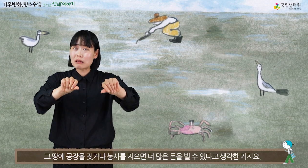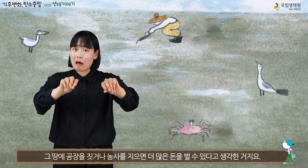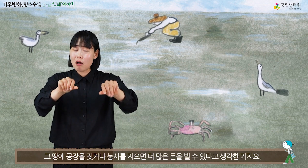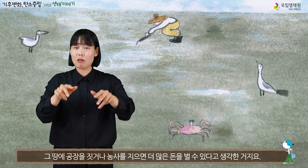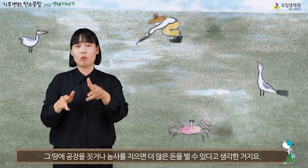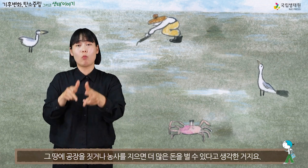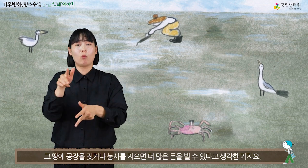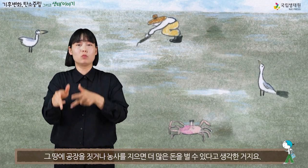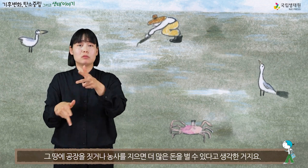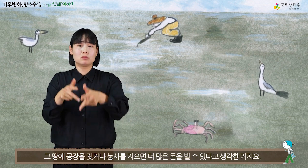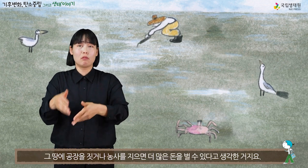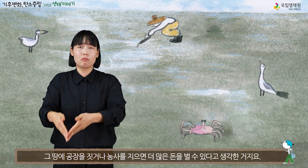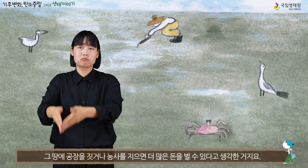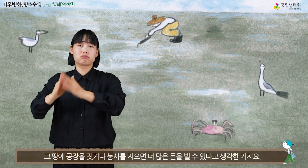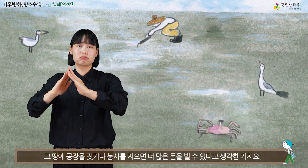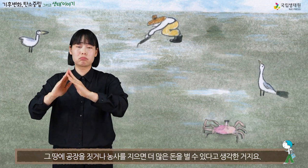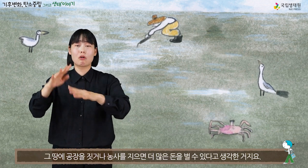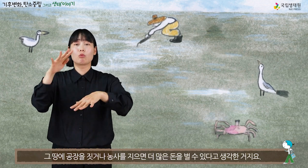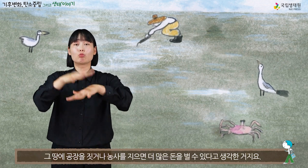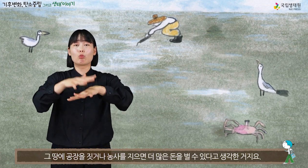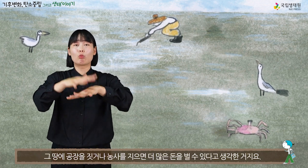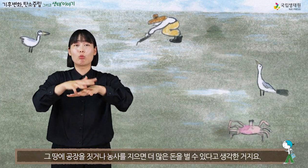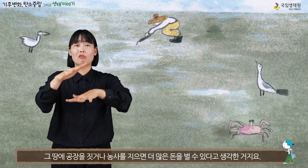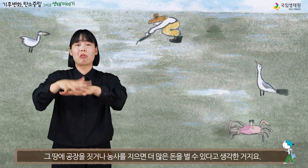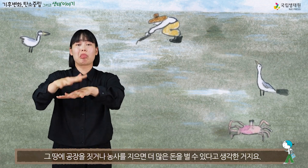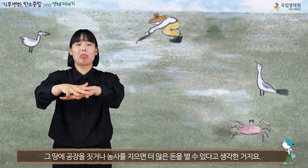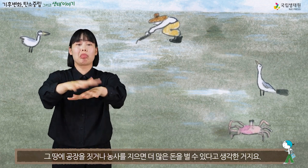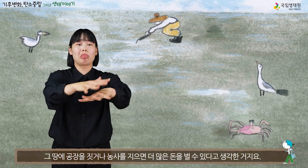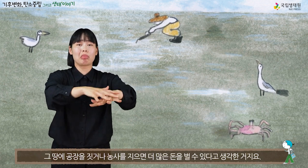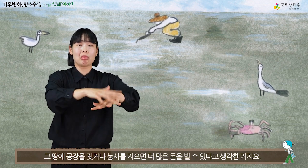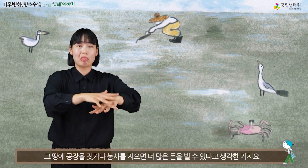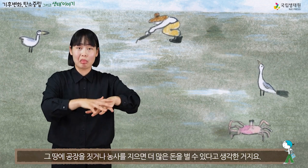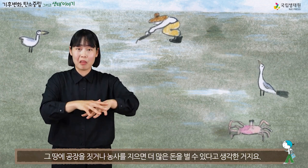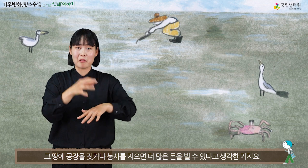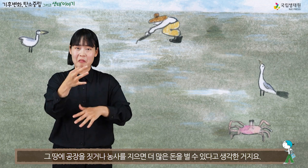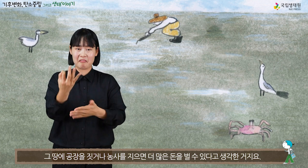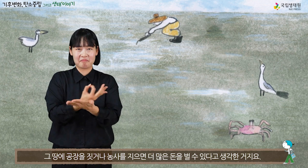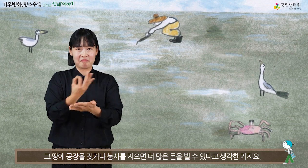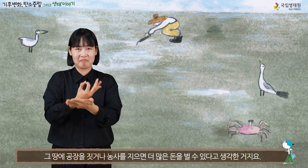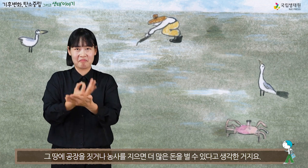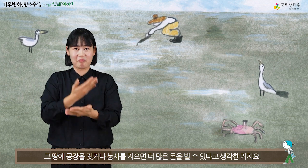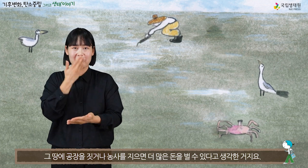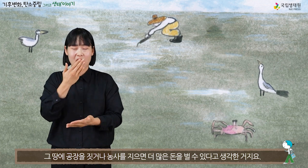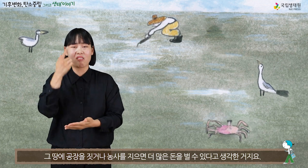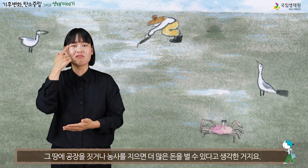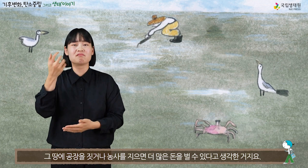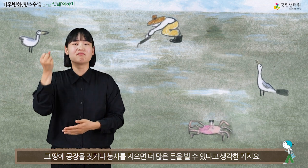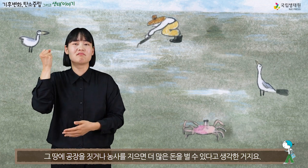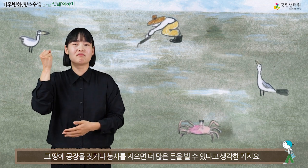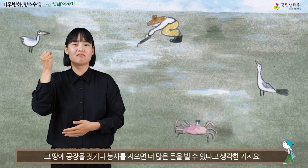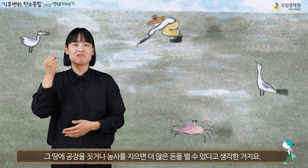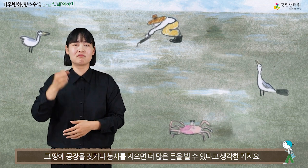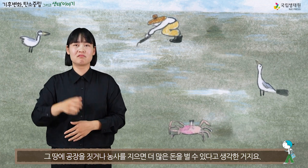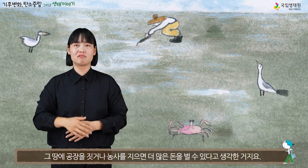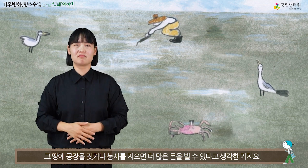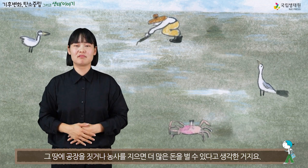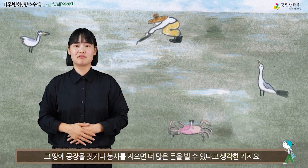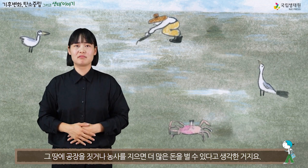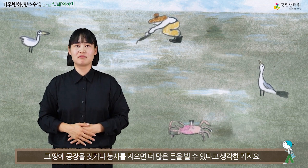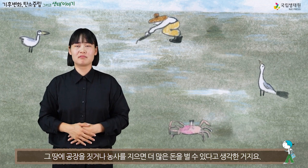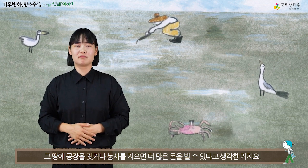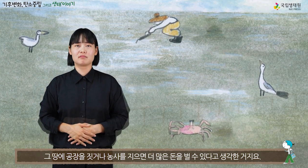그 땅에 공장을 짓거나 농사를 지으면 더 많은 돈을 벌 수 있다고 생각한 거지요.